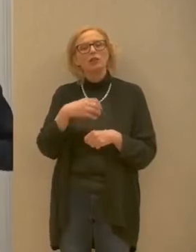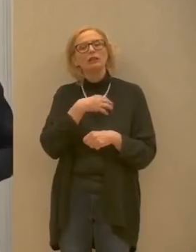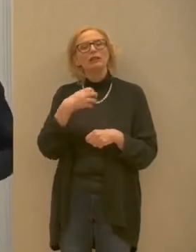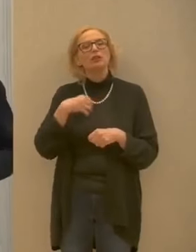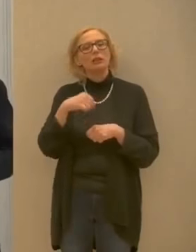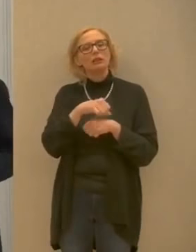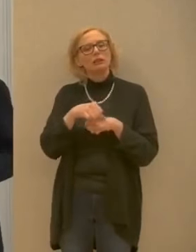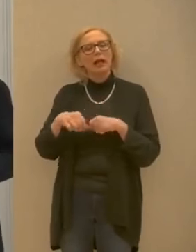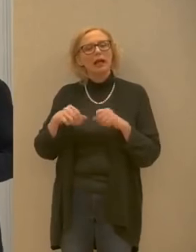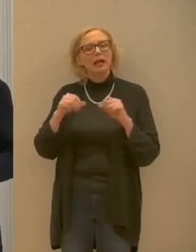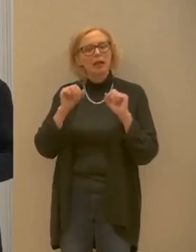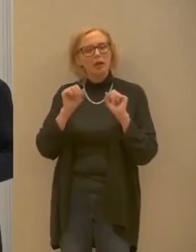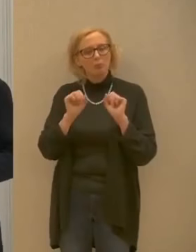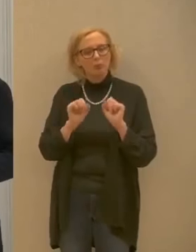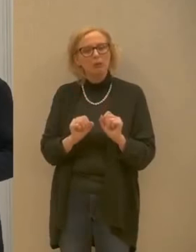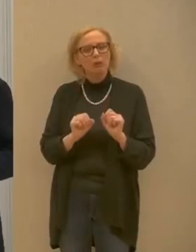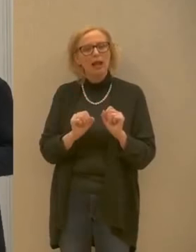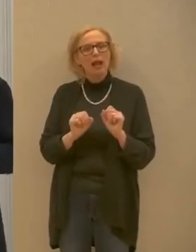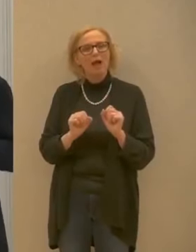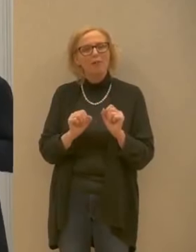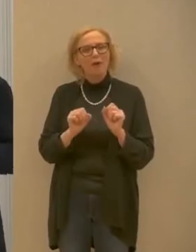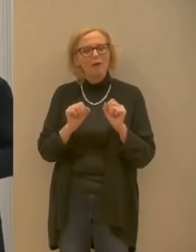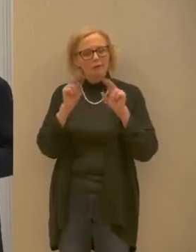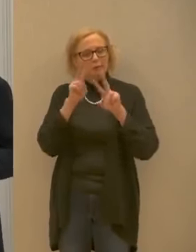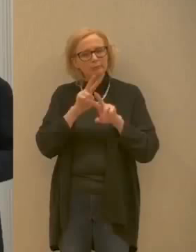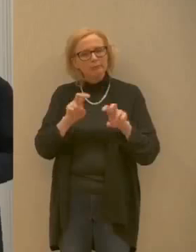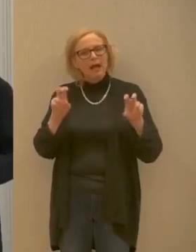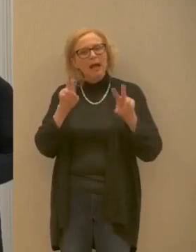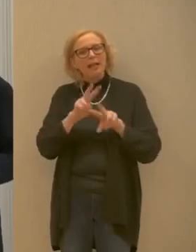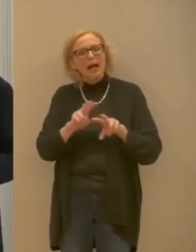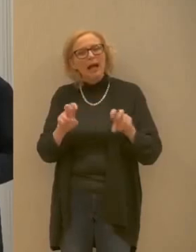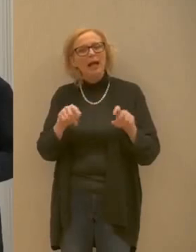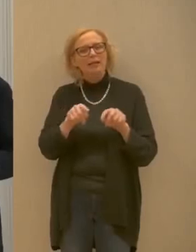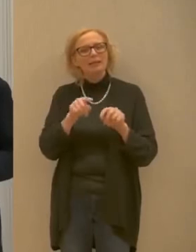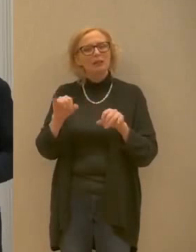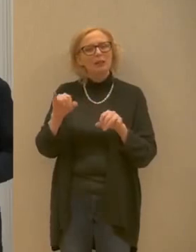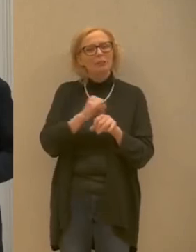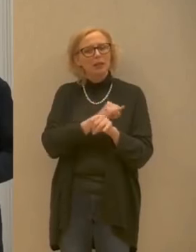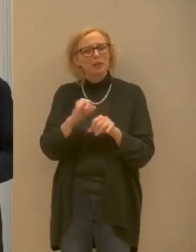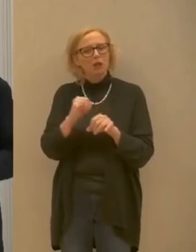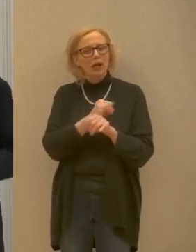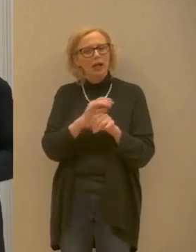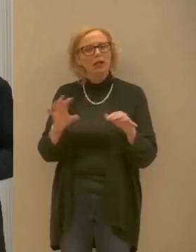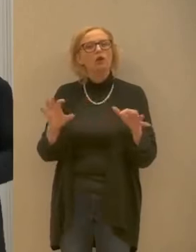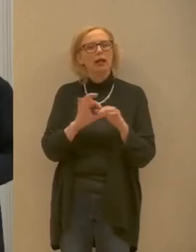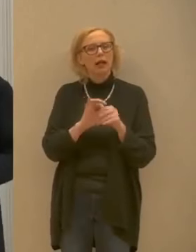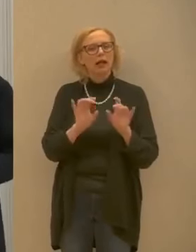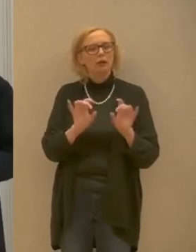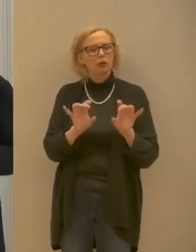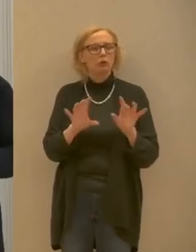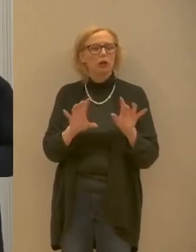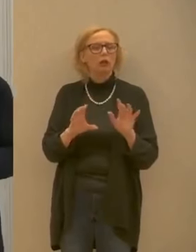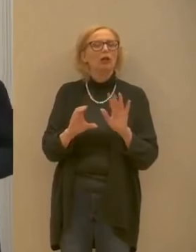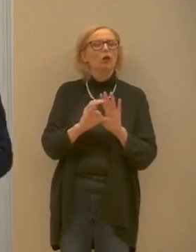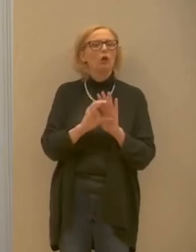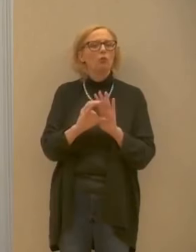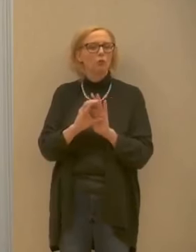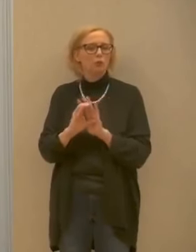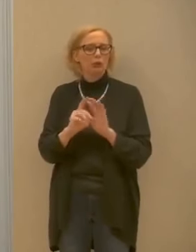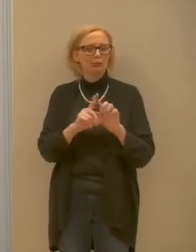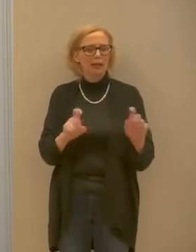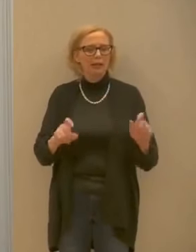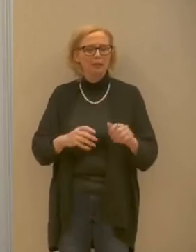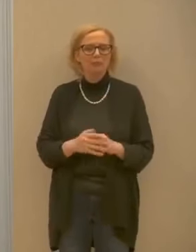fare un'analisi più in dettaglio della situazione del contagio comune per comune allora diamo